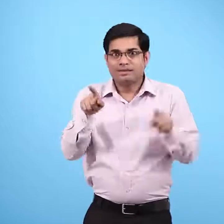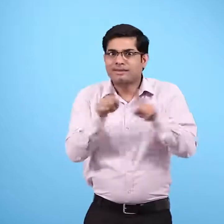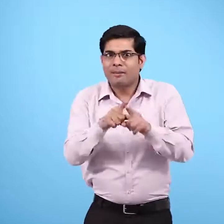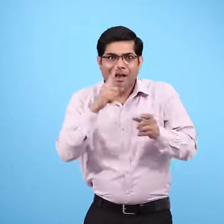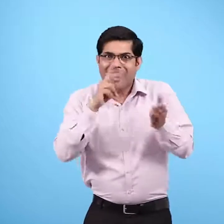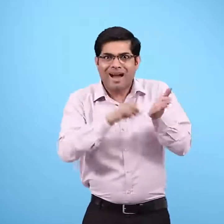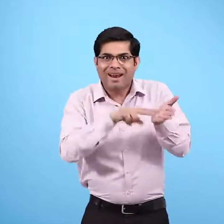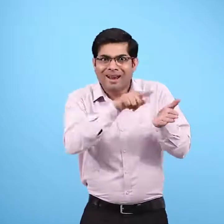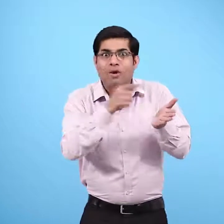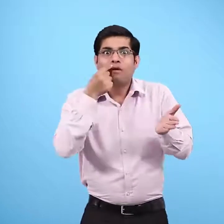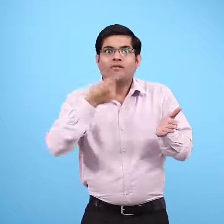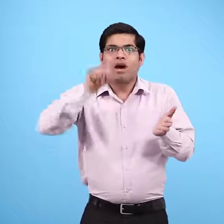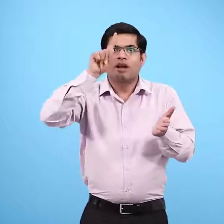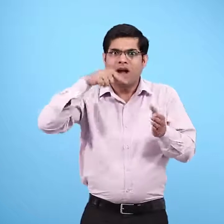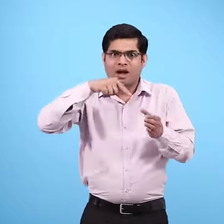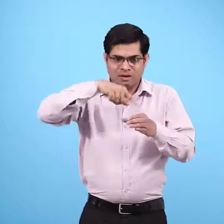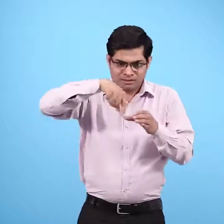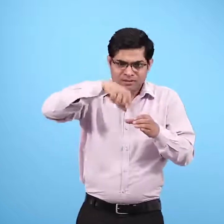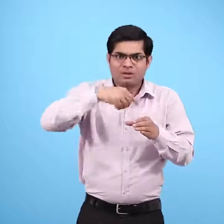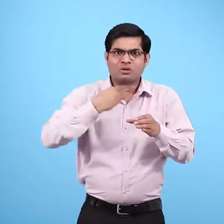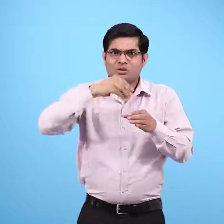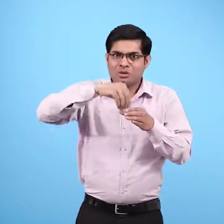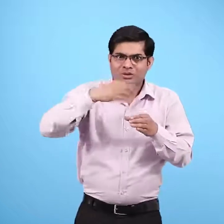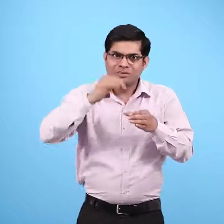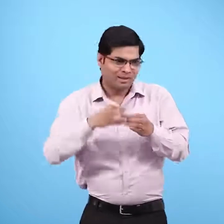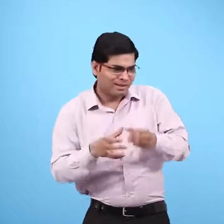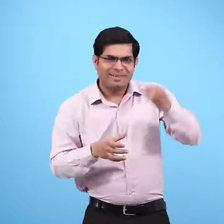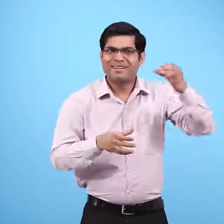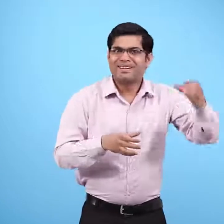नीटू के पिताजी ने भी उसे यही घोल दिया